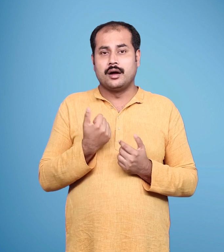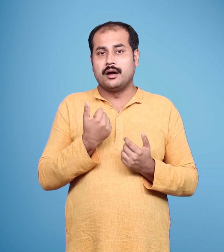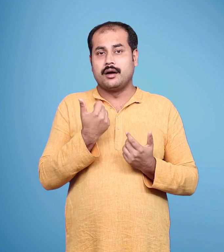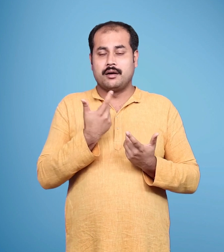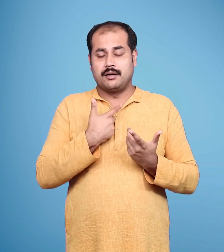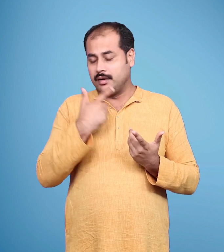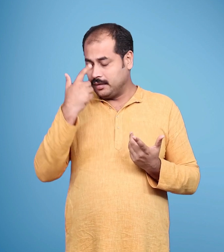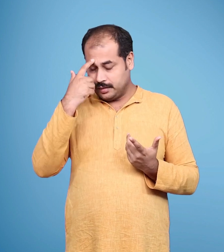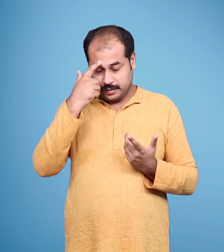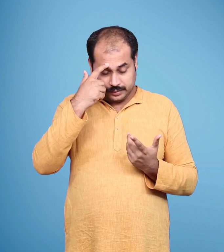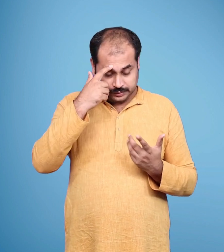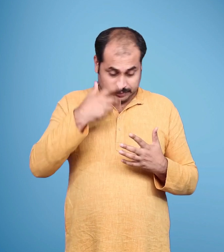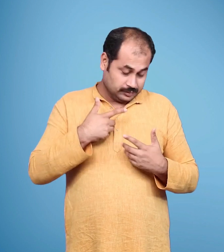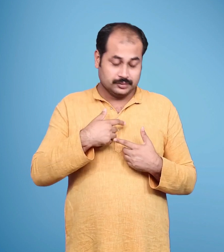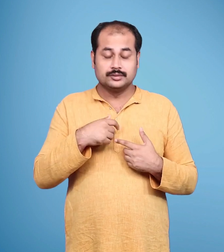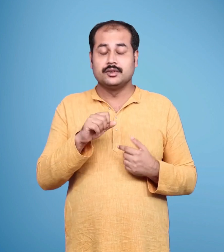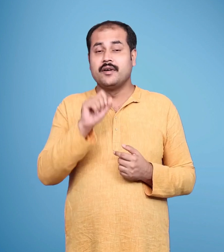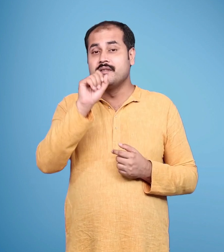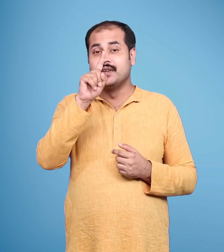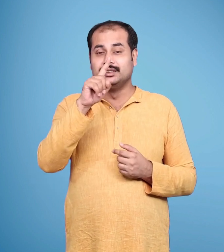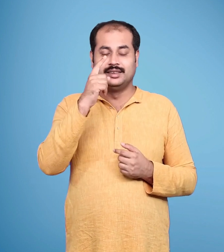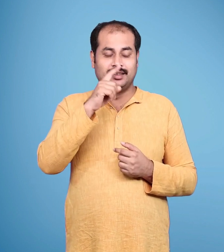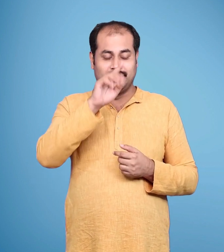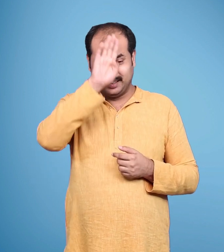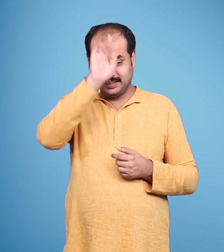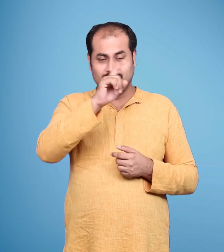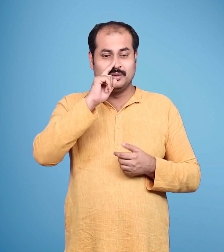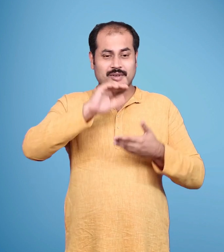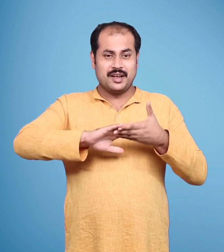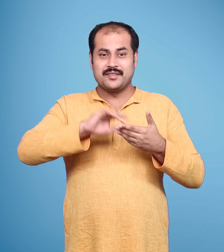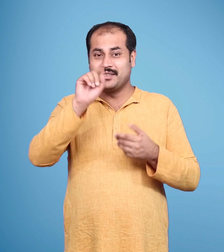सोद भूद लोटी तो भरत रानी कोशल्या के मेहल की ओर चल पड़े